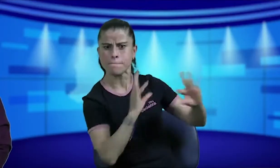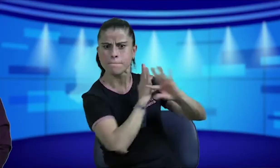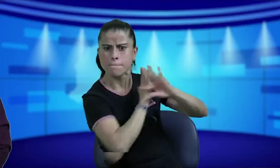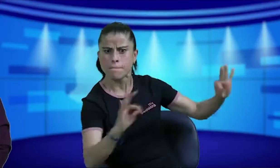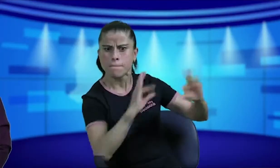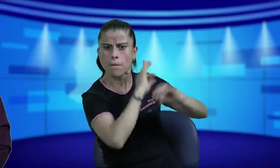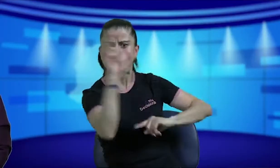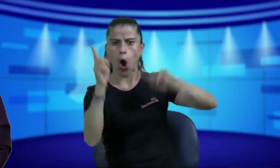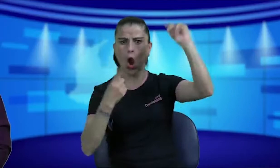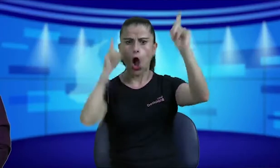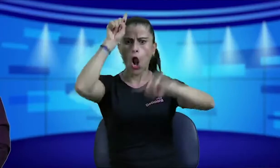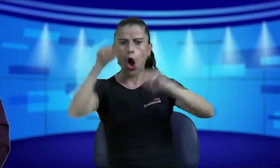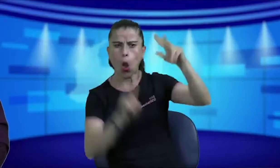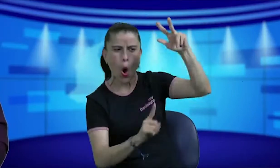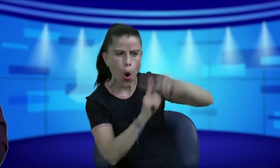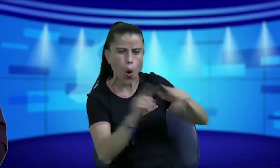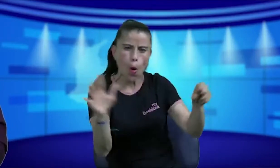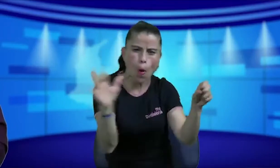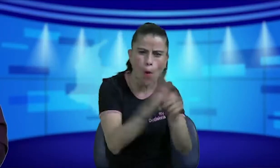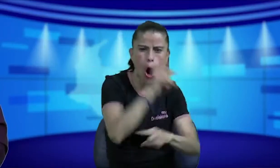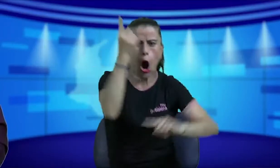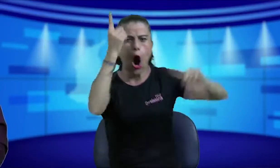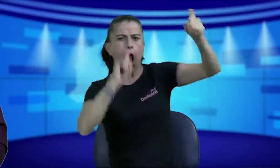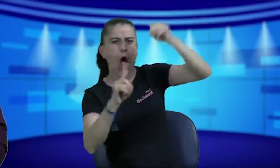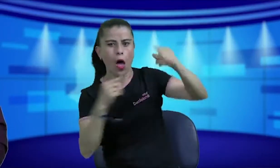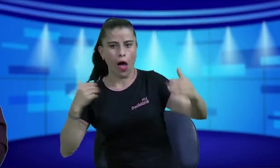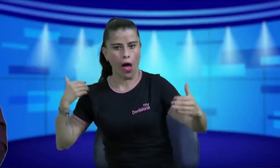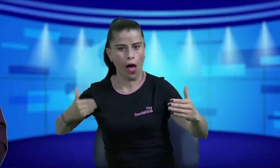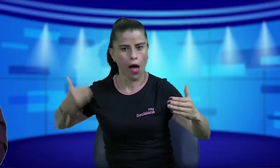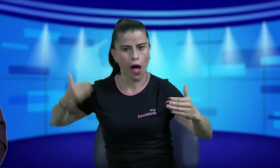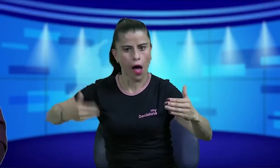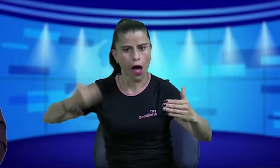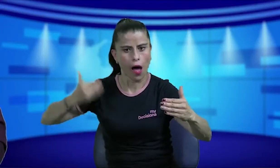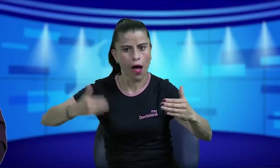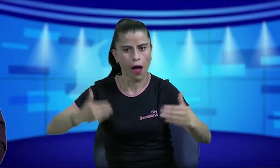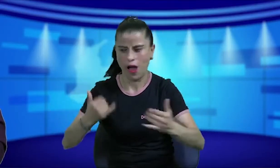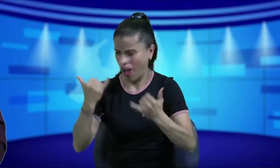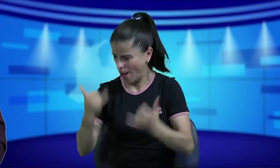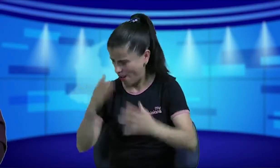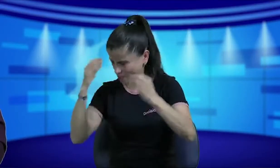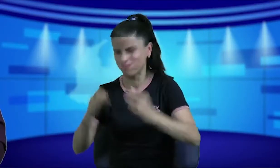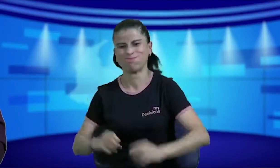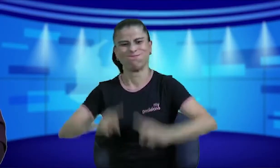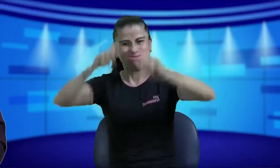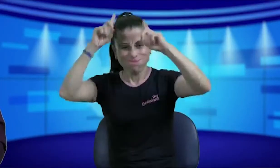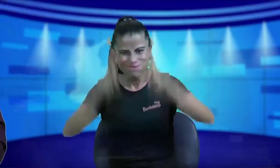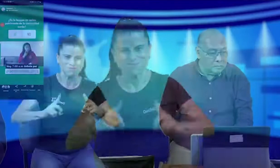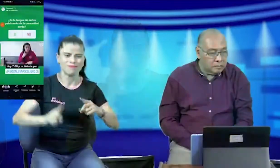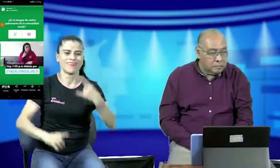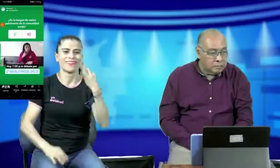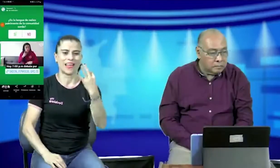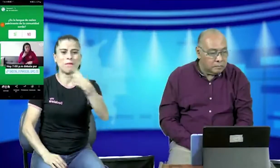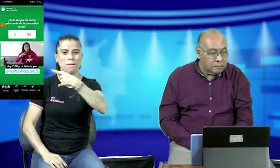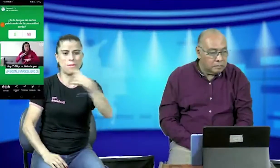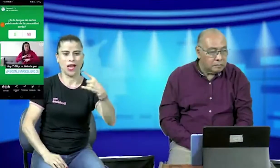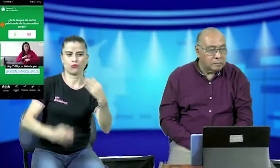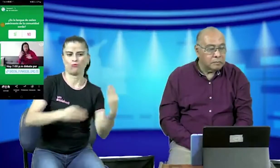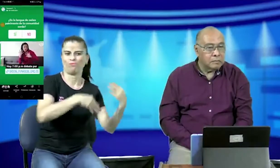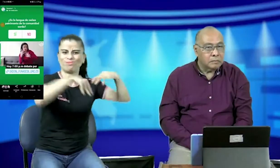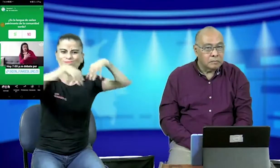estábamos pensando cuántos insistimos y cuántos nos dicen que no es que estamos ocupados hace cuánto tiempo nosotros decidimos que el 3 de